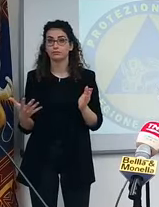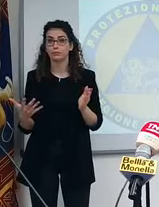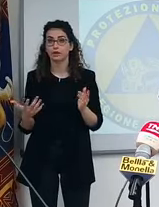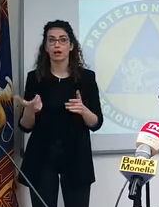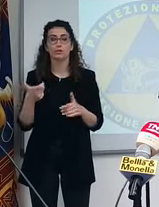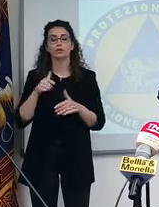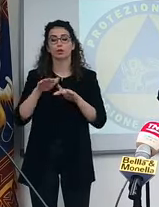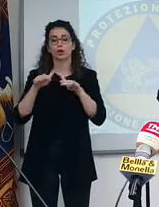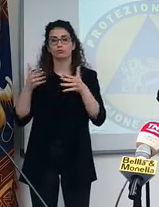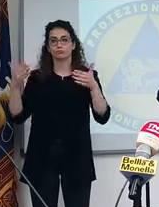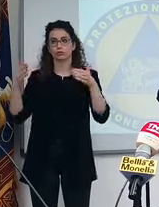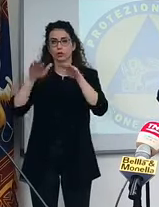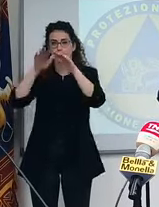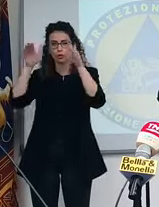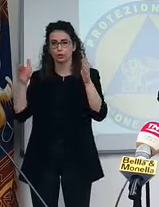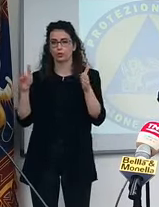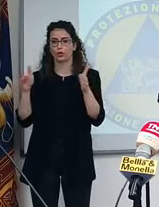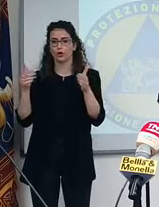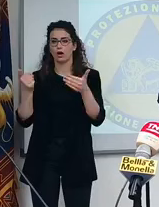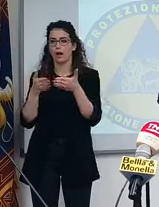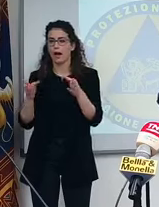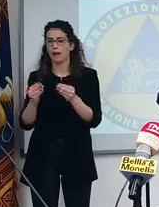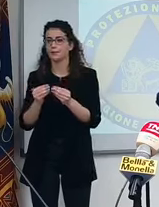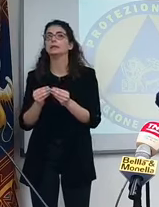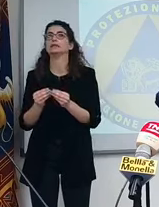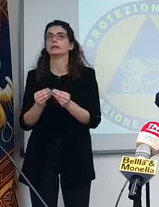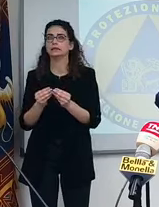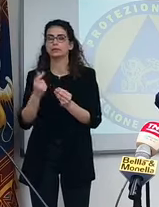la piscina coperta non si sa quando si potrà aprire.